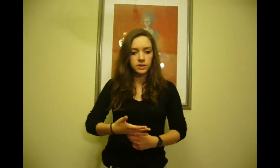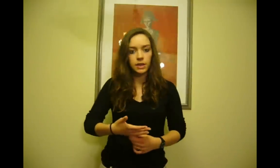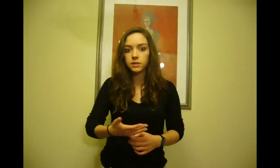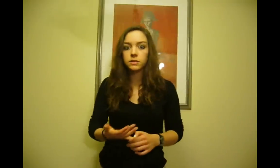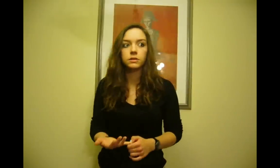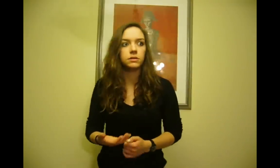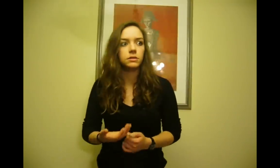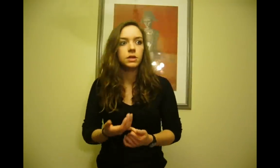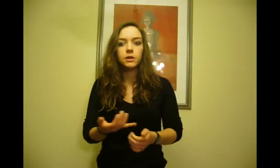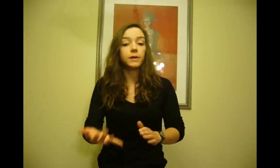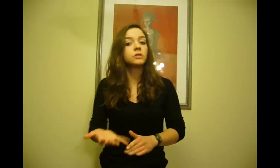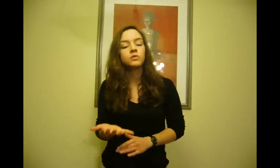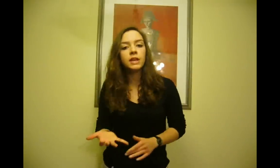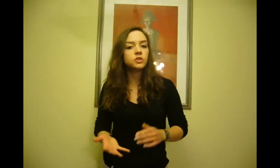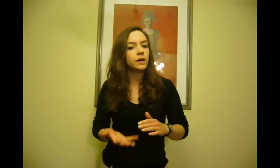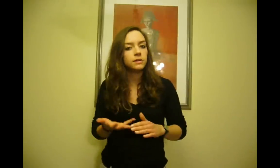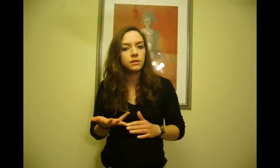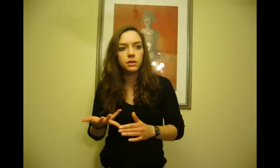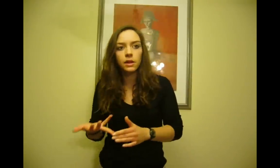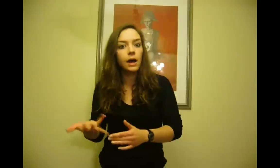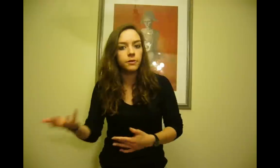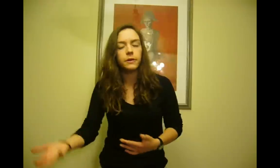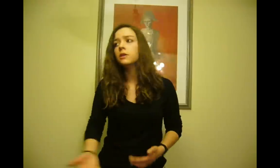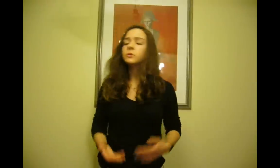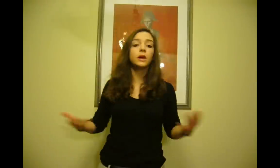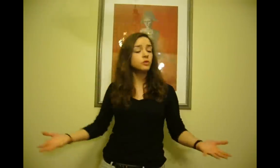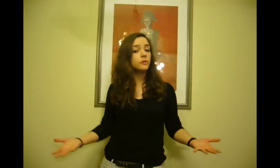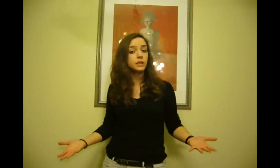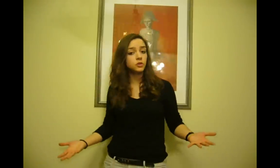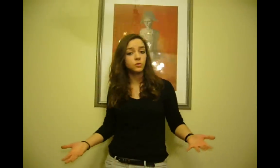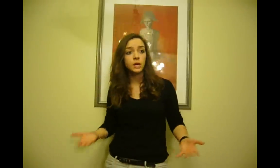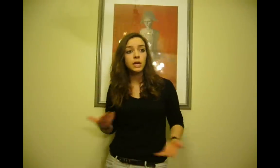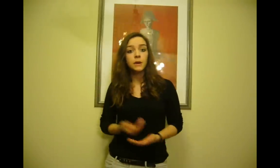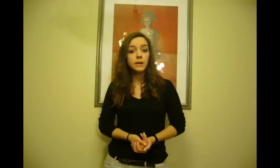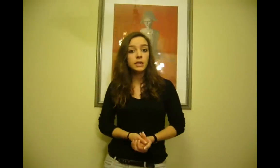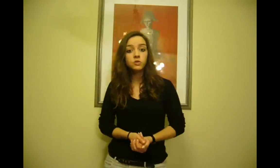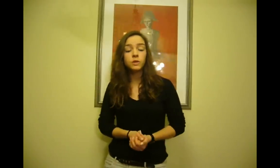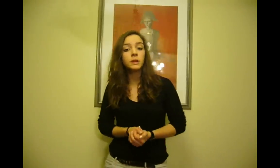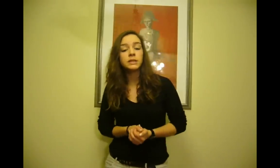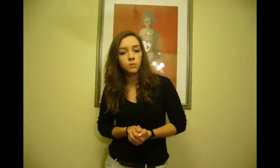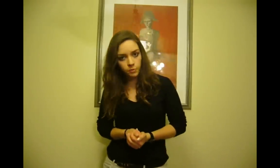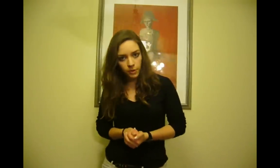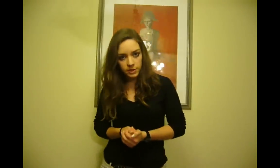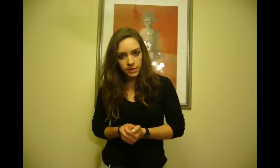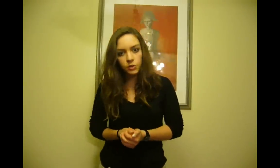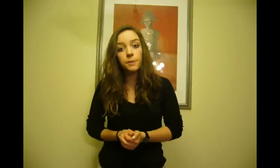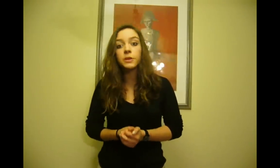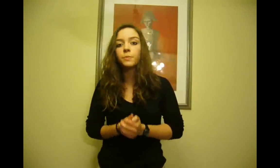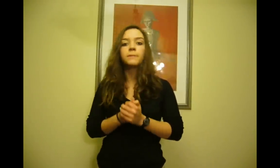stress, de falta de nutrientes, falta de água, enfim. Mas por que é eu estou a falar disto tudo? Isto tem uma ligação muito próxima à teoria da pan-espérmia